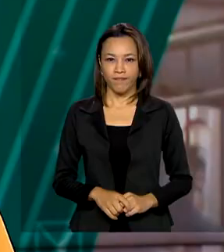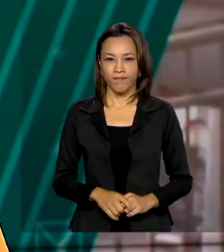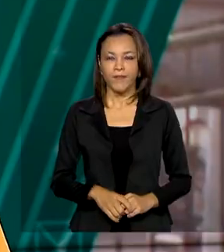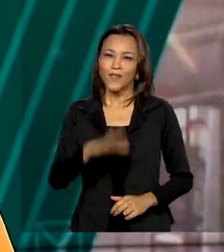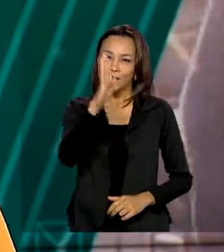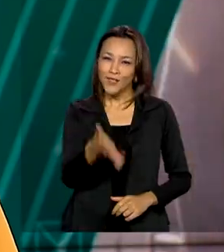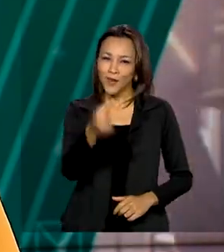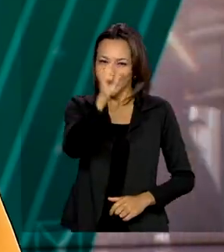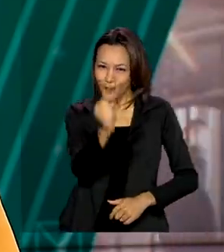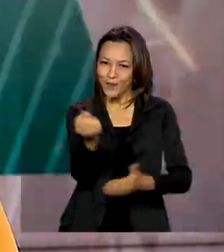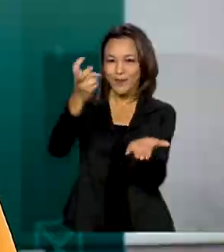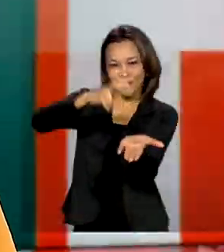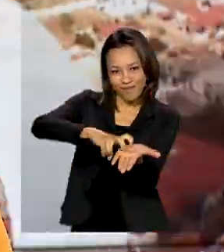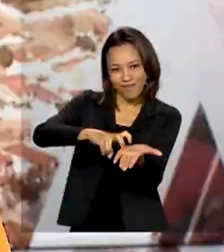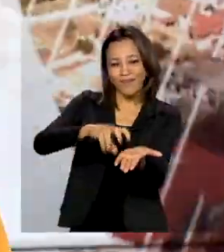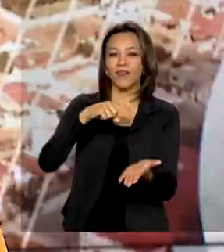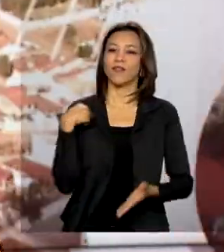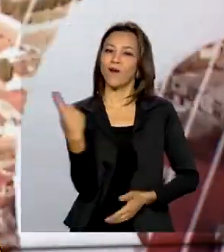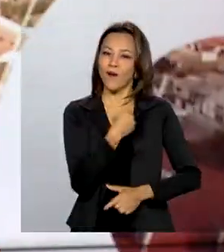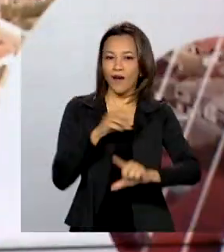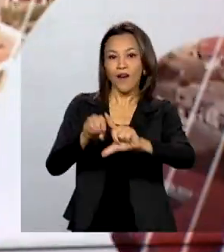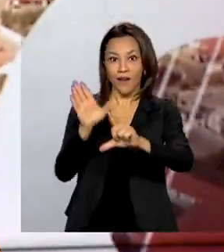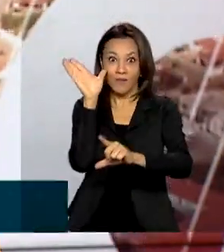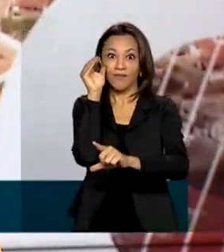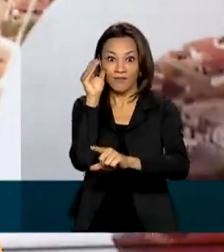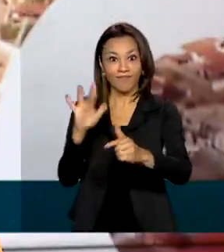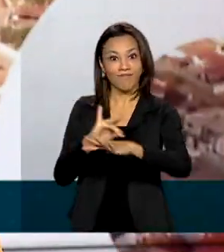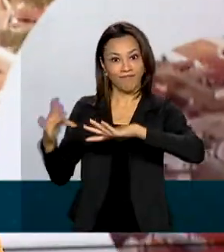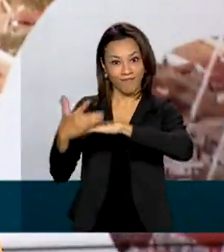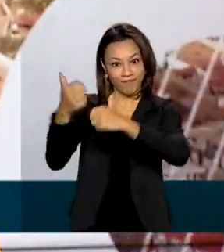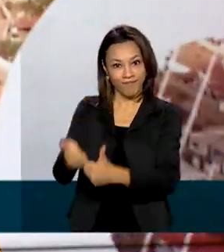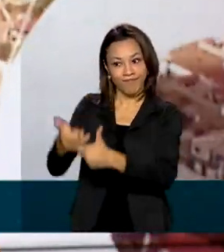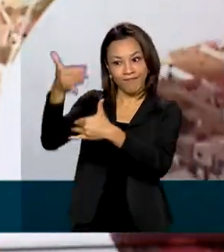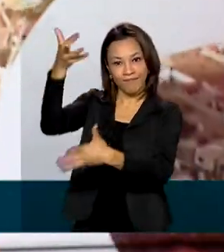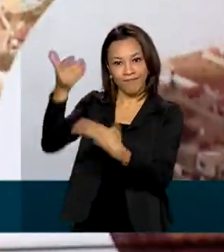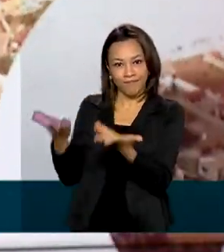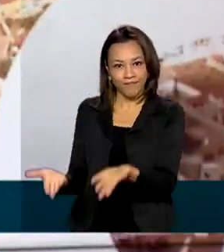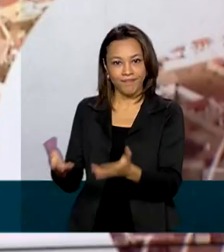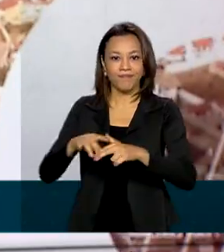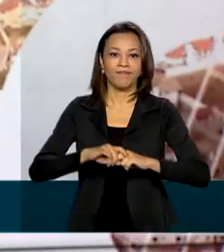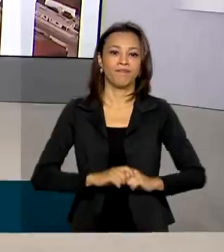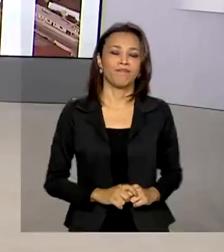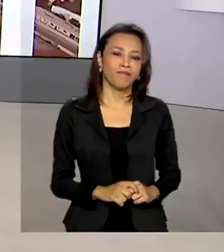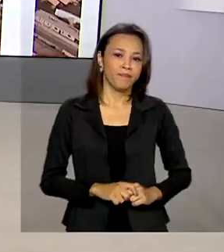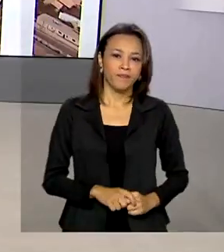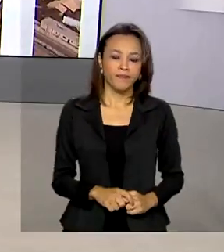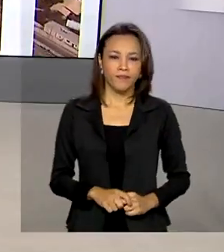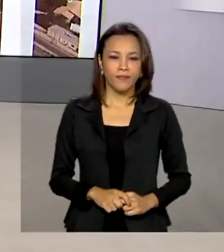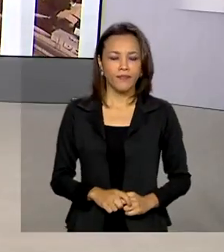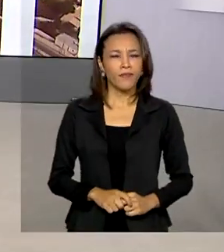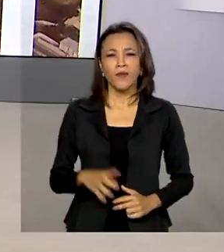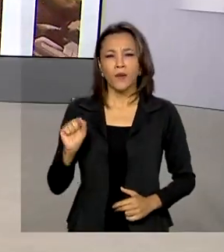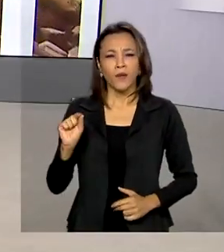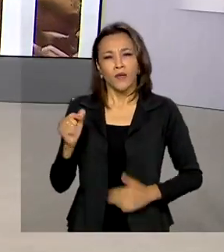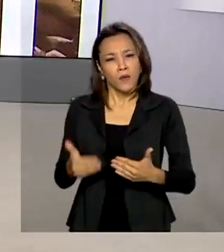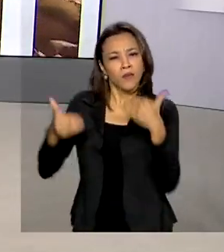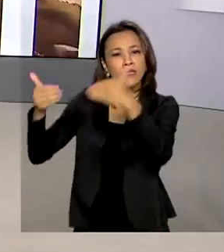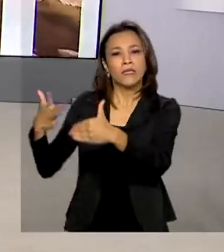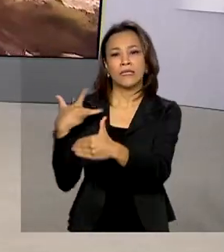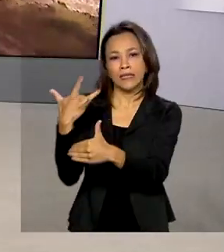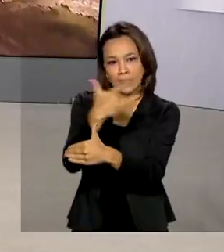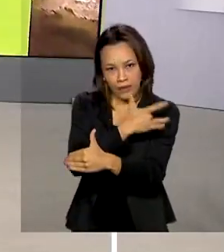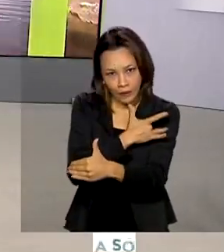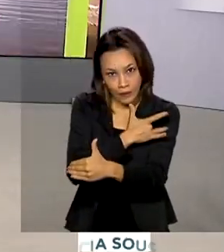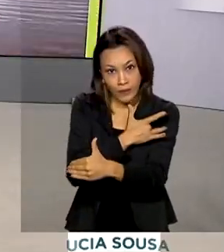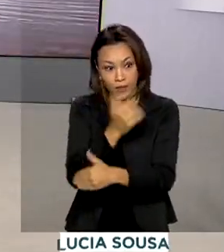São 8 horas da manhã e nós estamos ao vivo também pelas redes sociais. O Ministério da Saúde